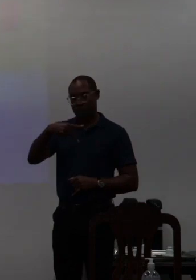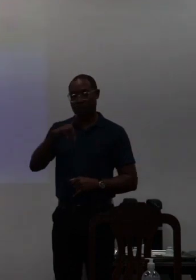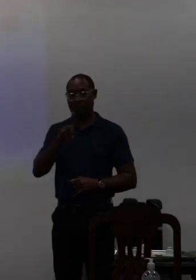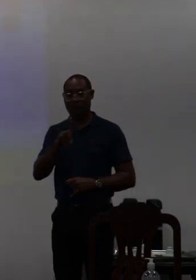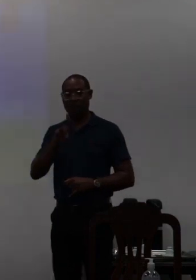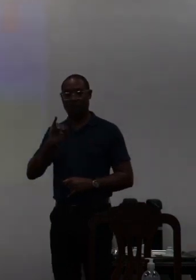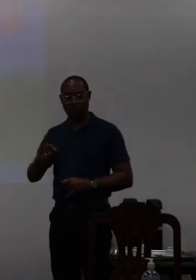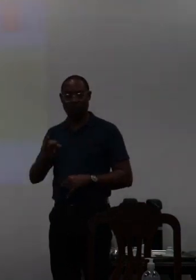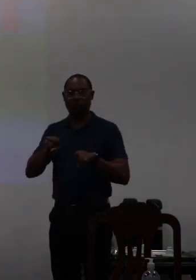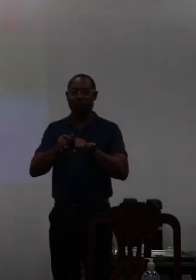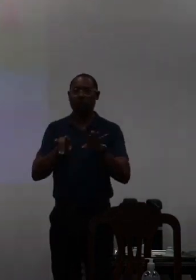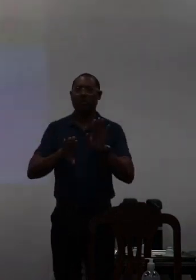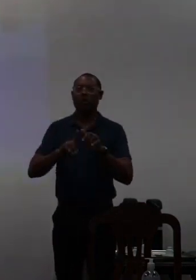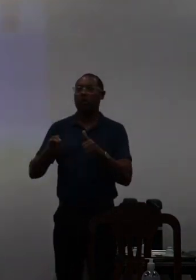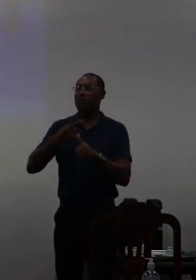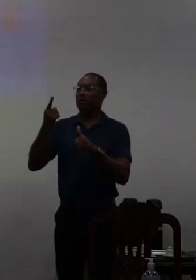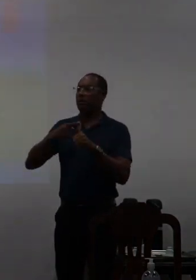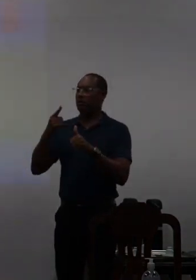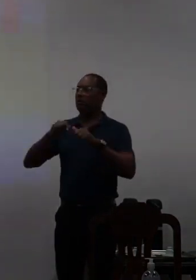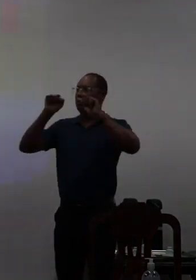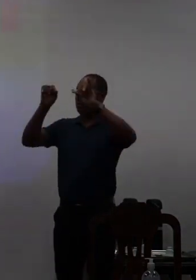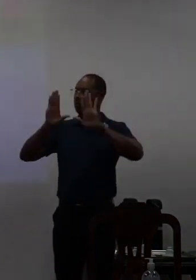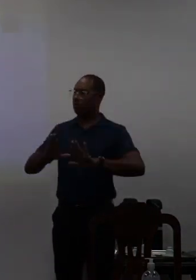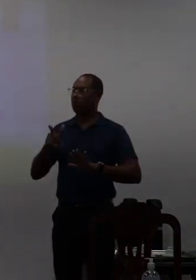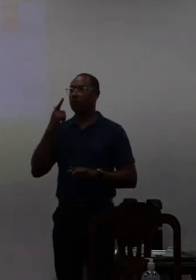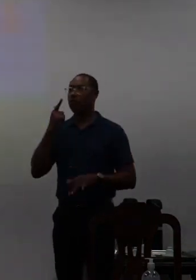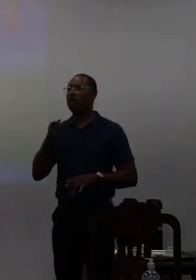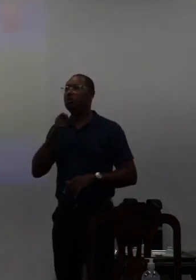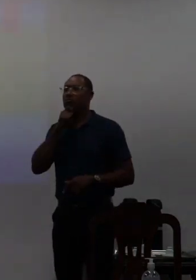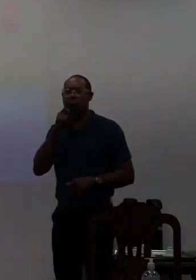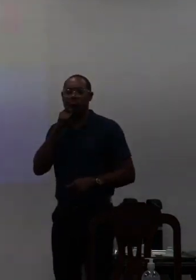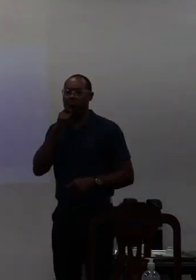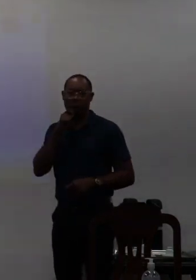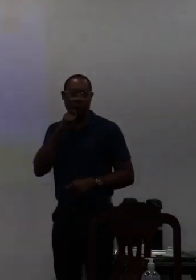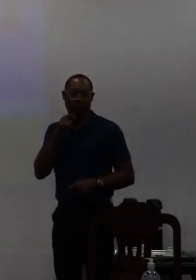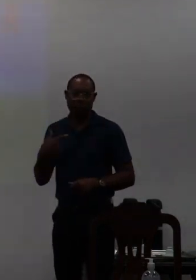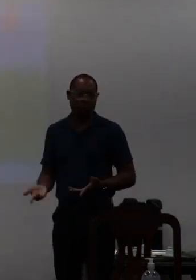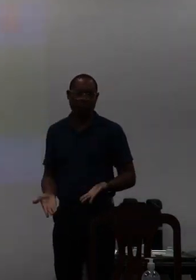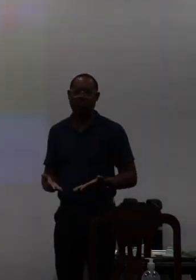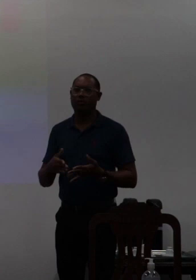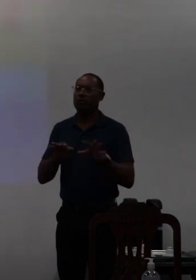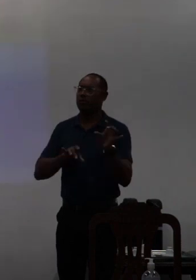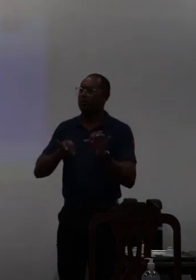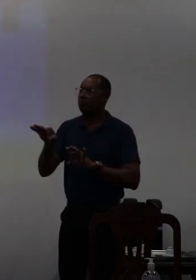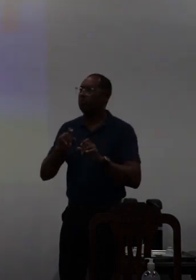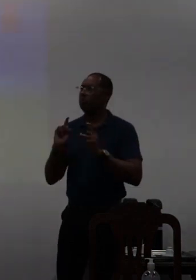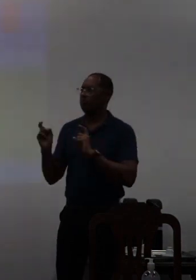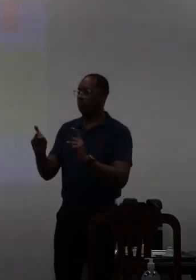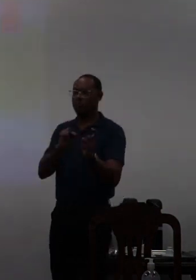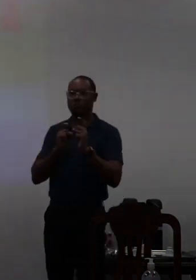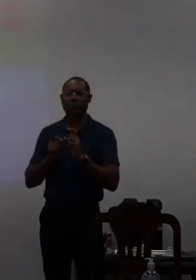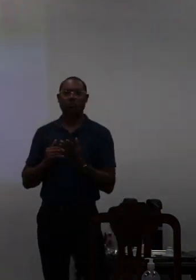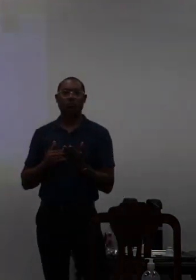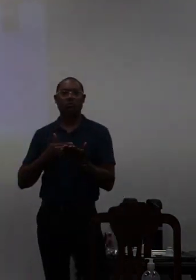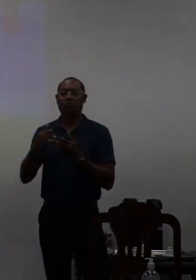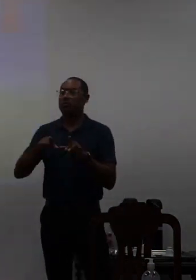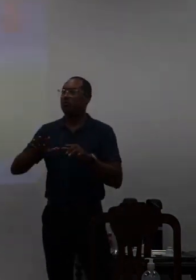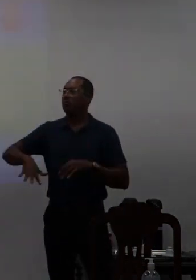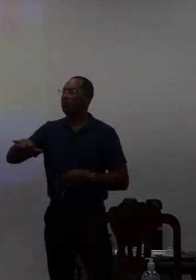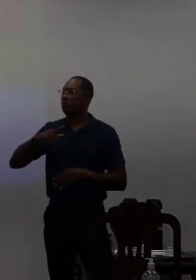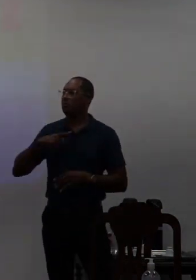nesse primeiro ponto lá do CFP a gente viu que não era possível fazer que a gente ia fazer uma discussão tensa sobre